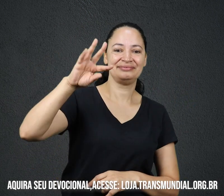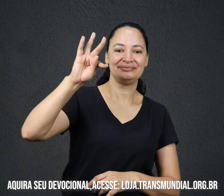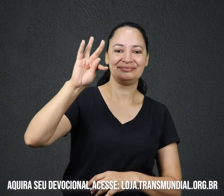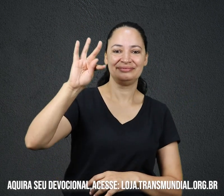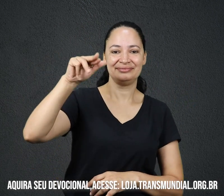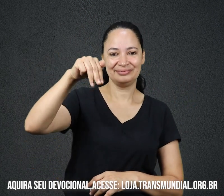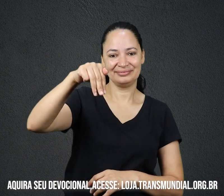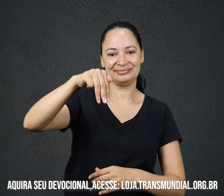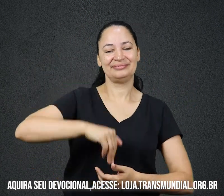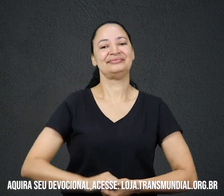.transmundial.org.br